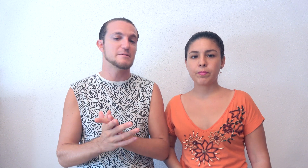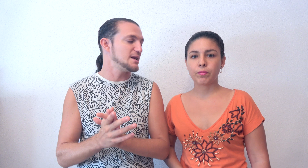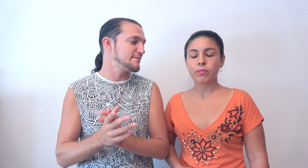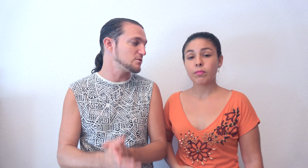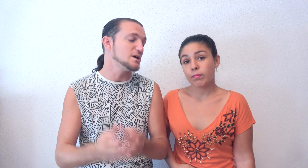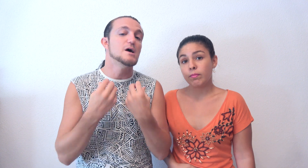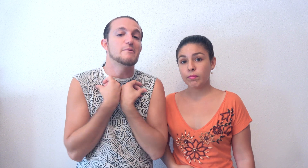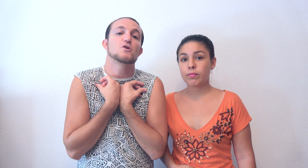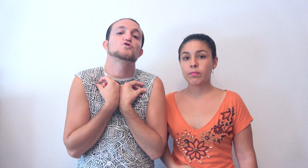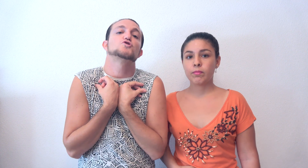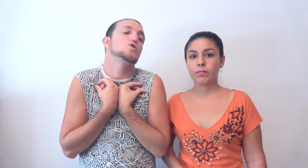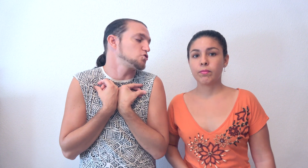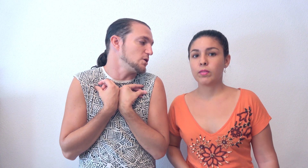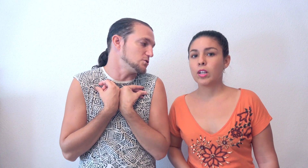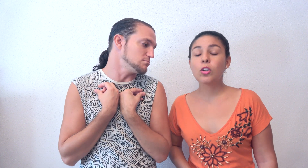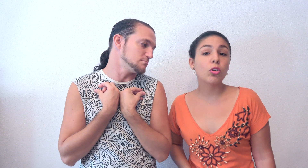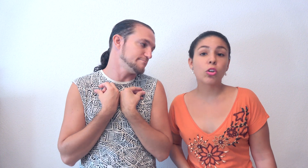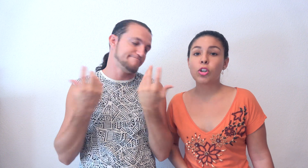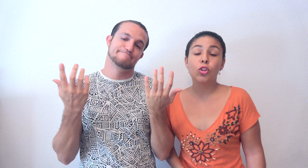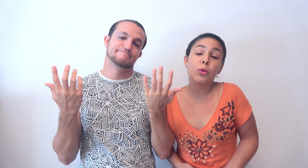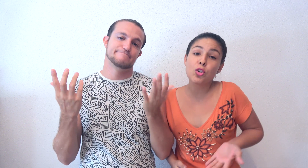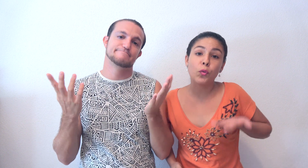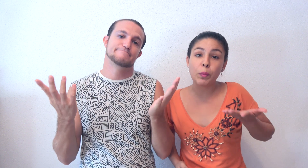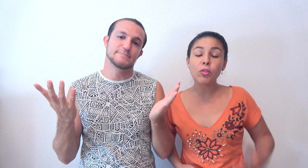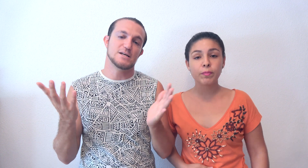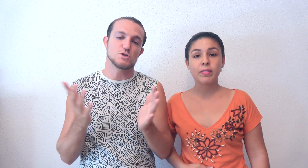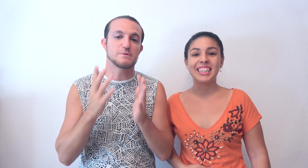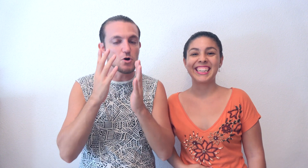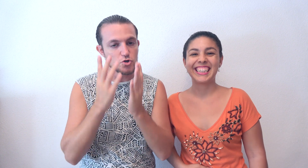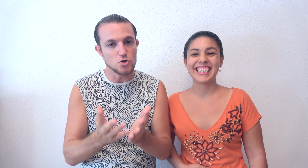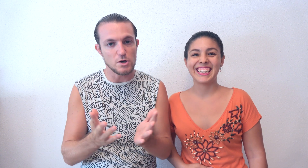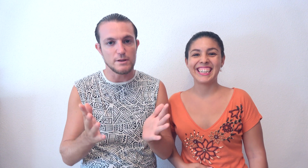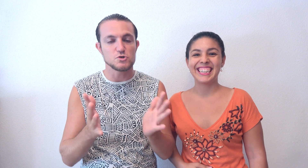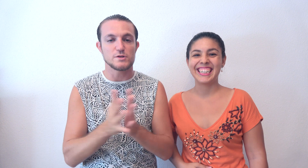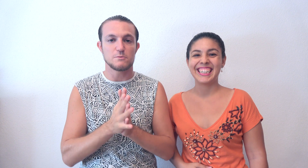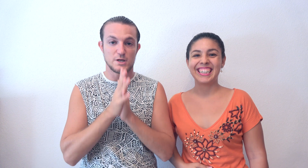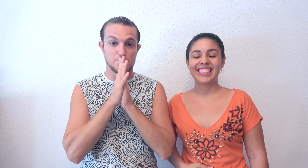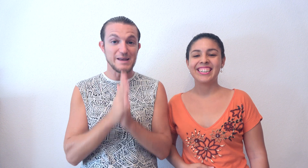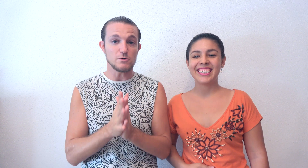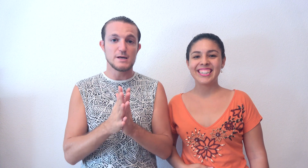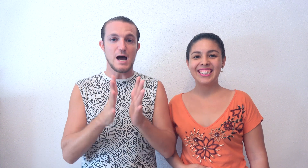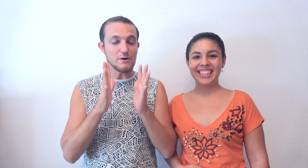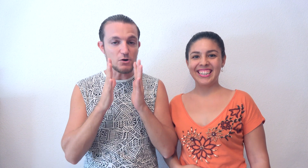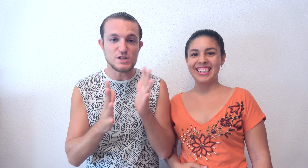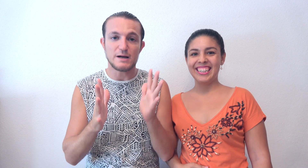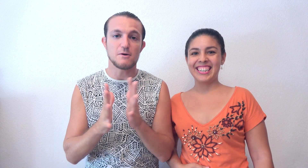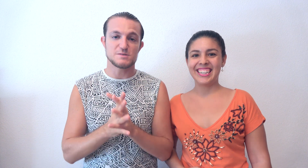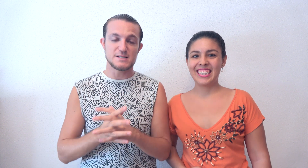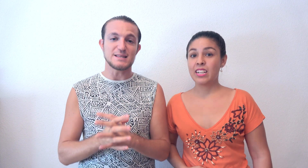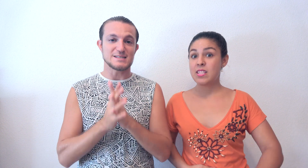vivís en Lanzarote. Pero nosotros no nos conquistamos. No, no nos conquistamos y por eso nos fuimos. Eso es. Pero os lo recordamos y nos dejamos ahí. Pero ahora nos han acabado las visitas.